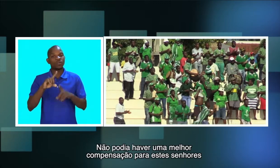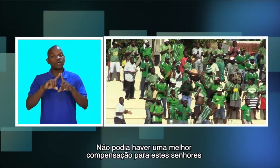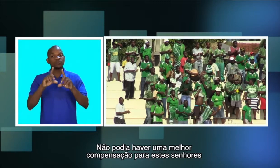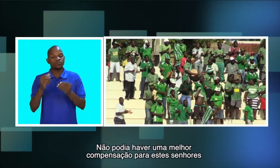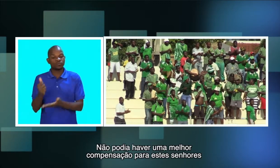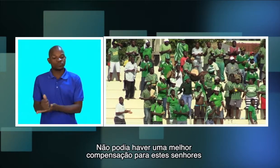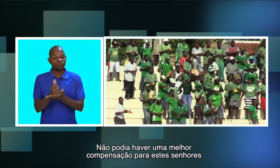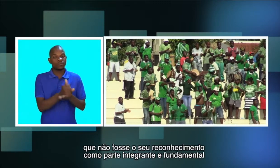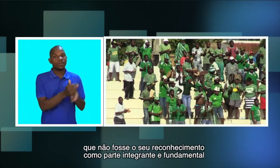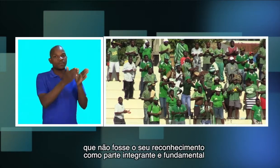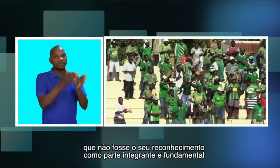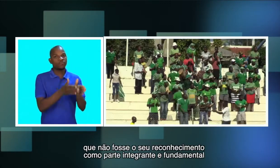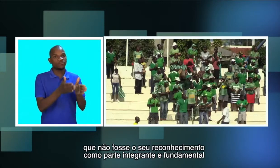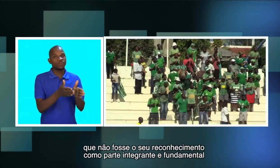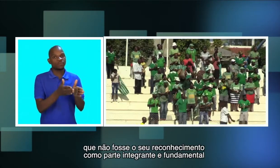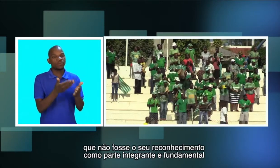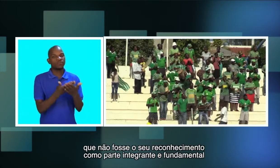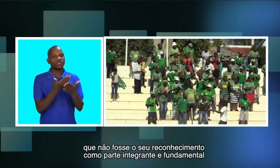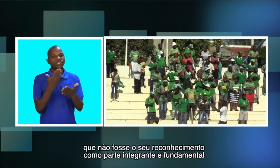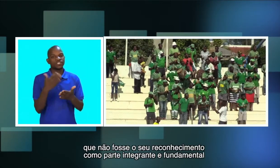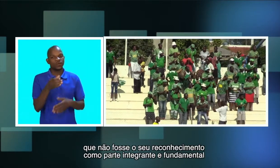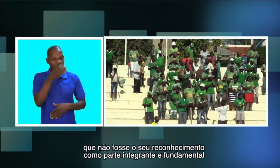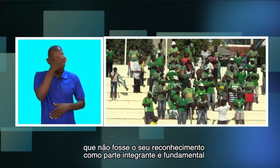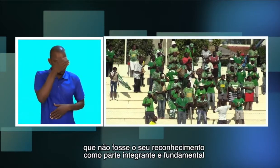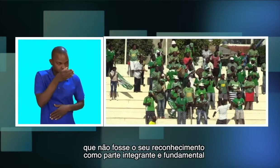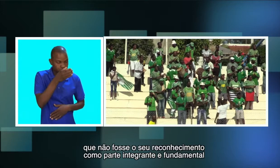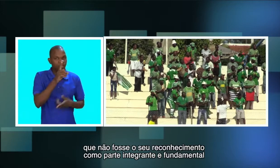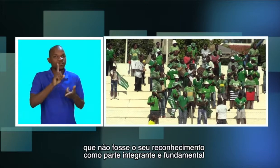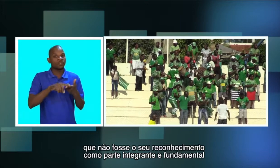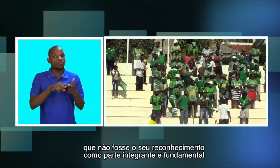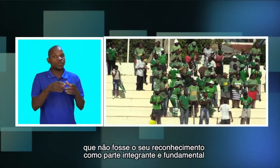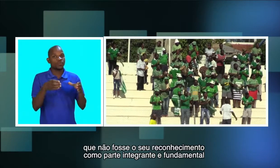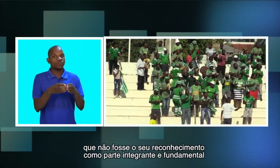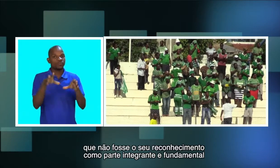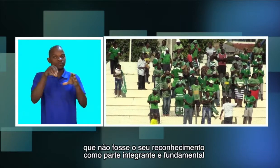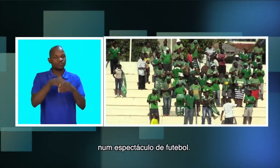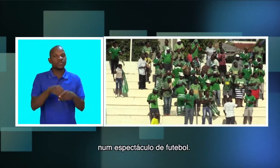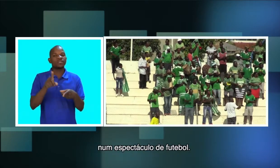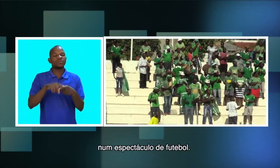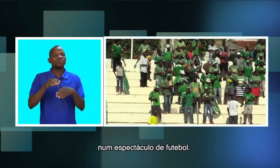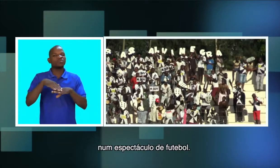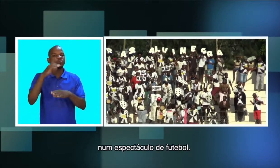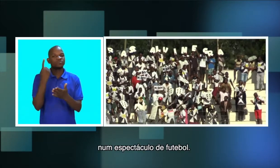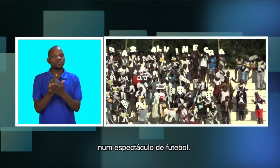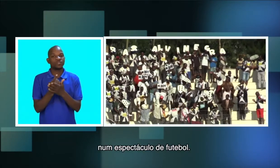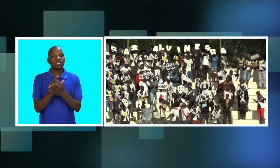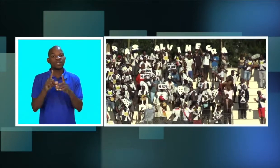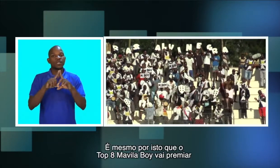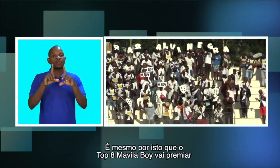estes senhores que não fosse o seu reconhecimento como parte integrante e fundamental no espetáculo de futebol. É o